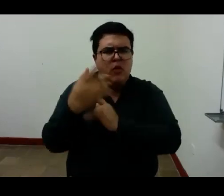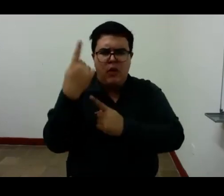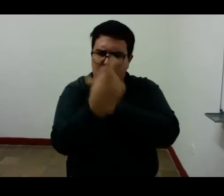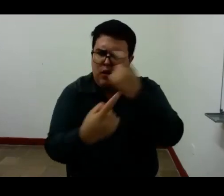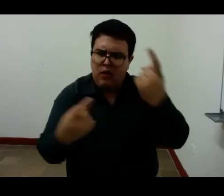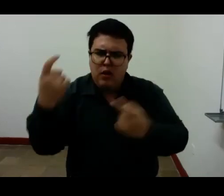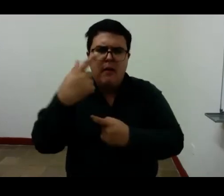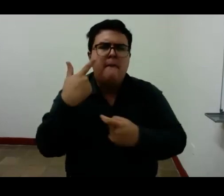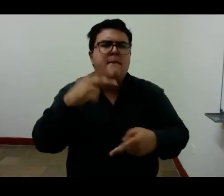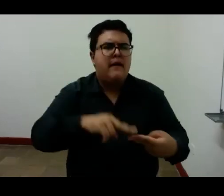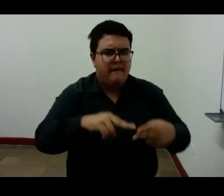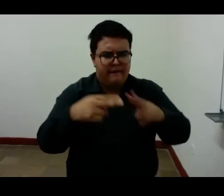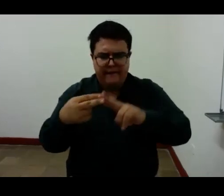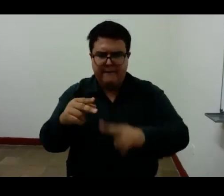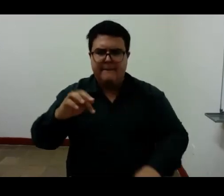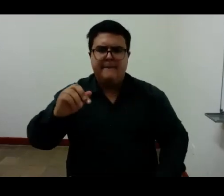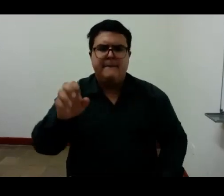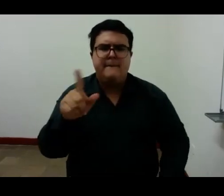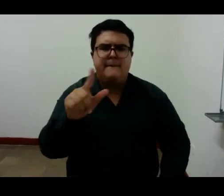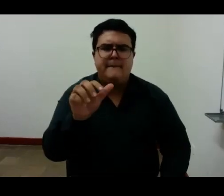hablase Fernando Pessoa